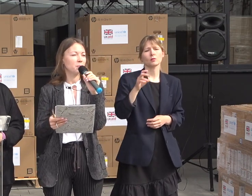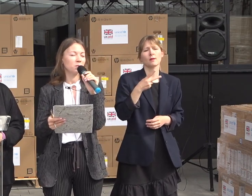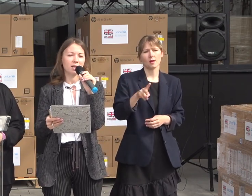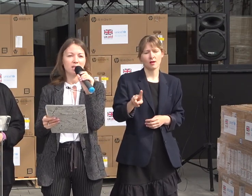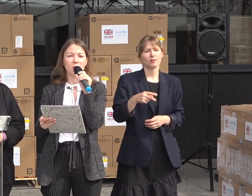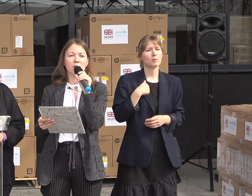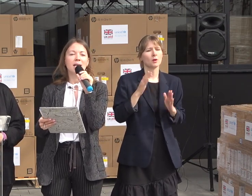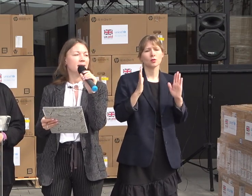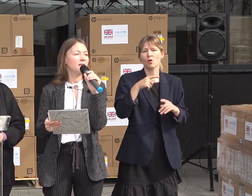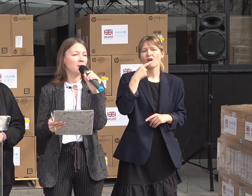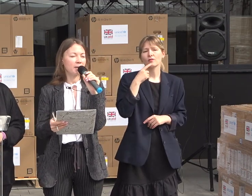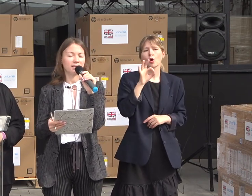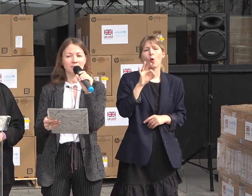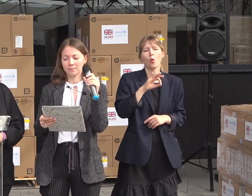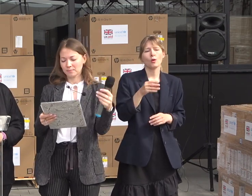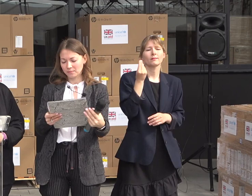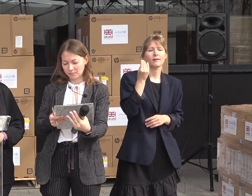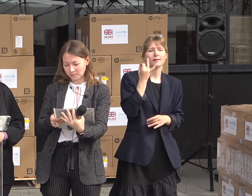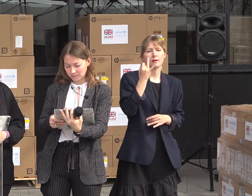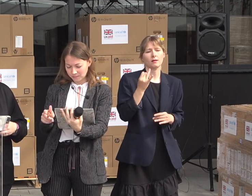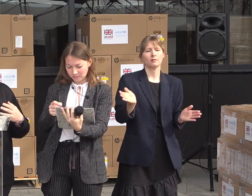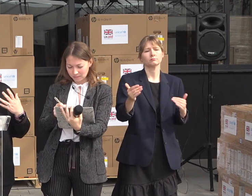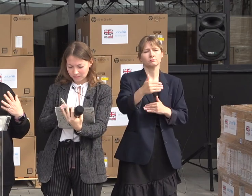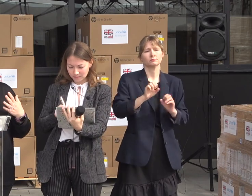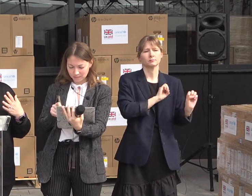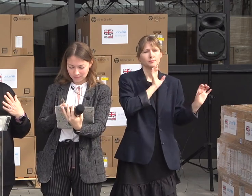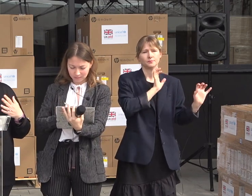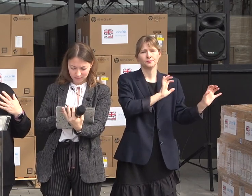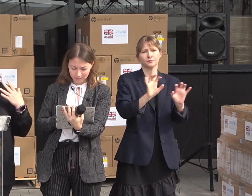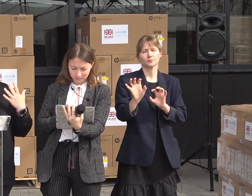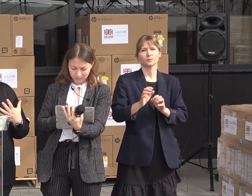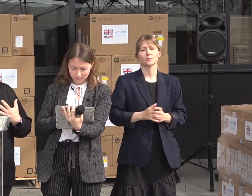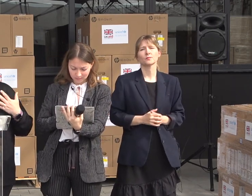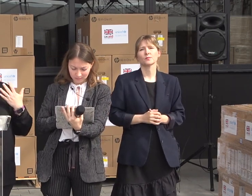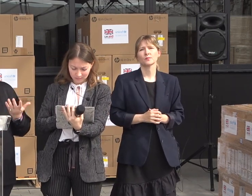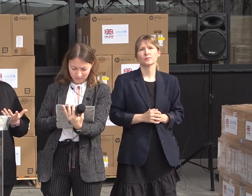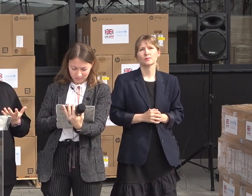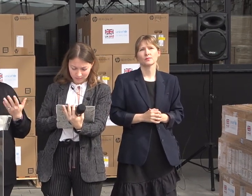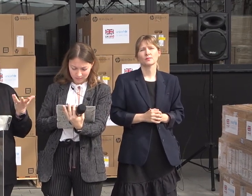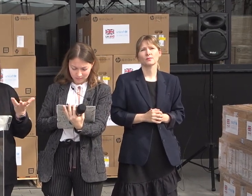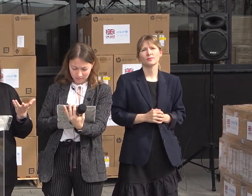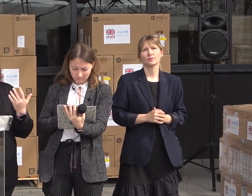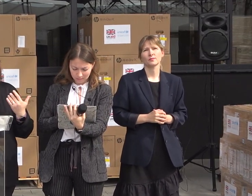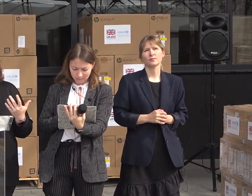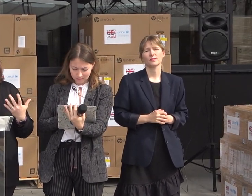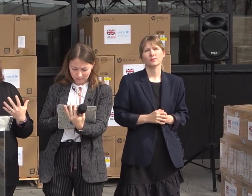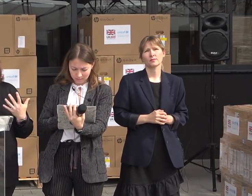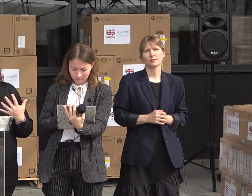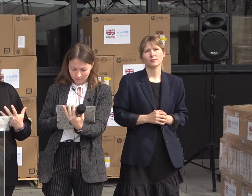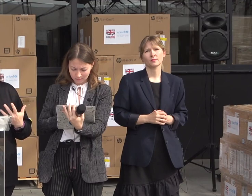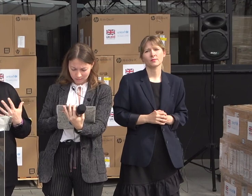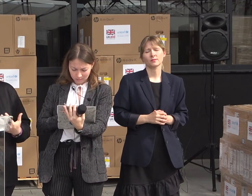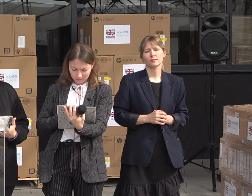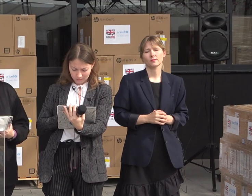când nu vorbim doar despre un echipament. It's about actually making the system work better for you and for